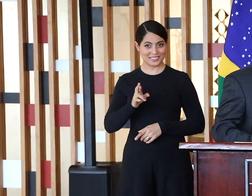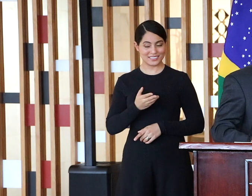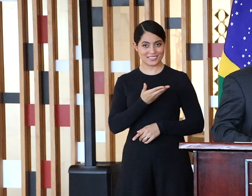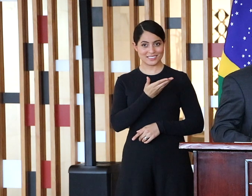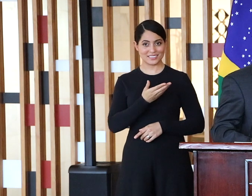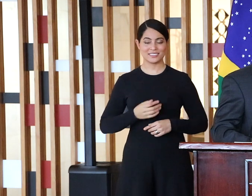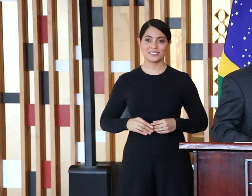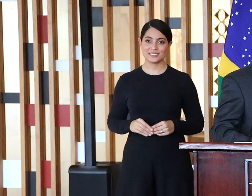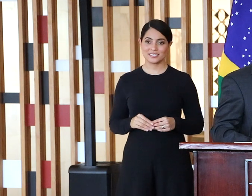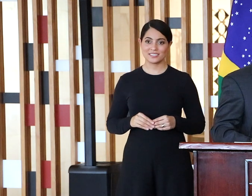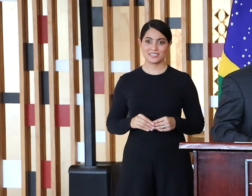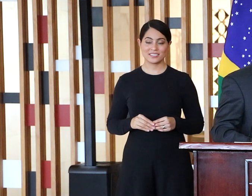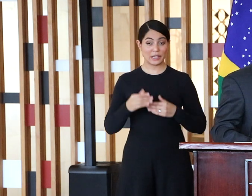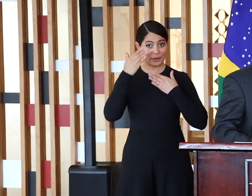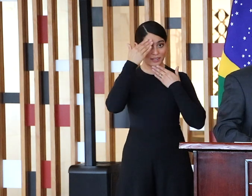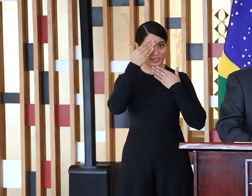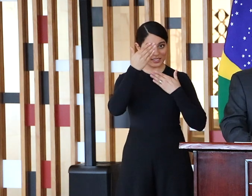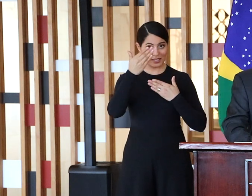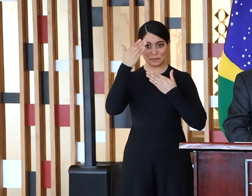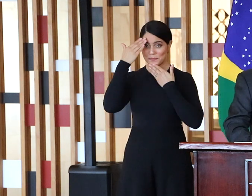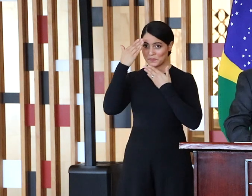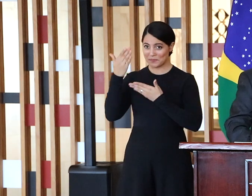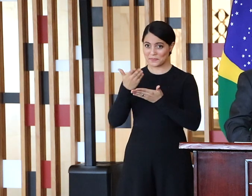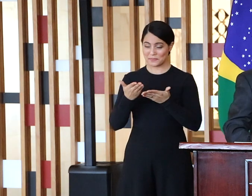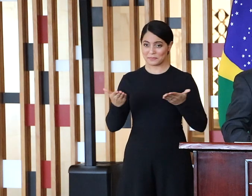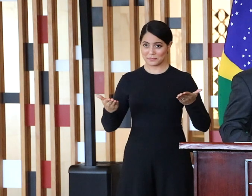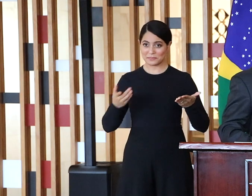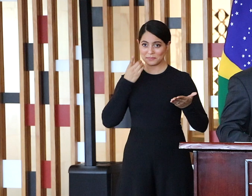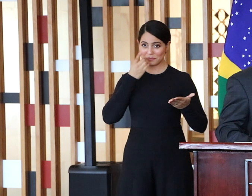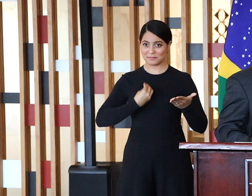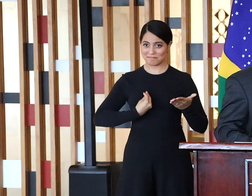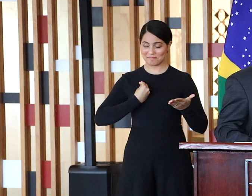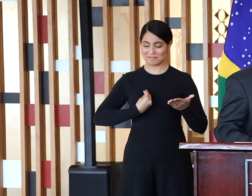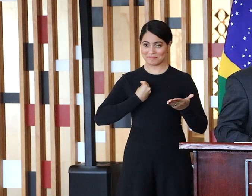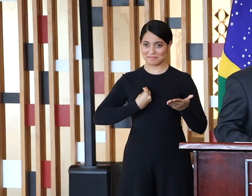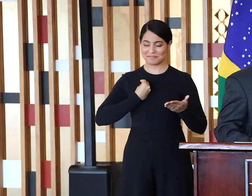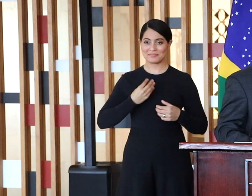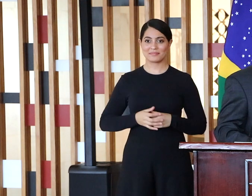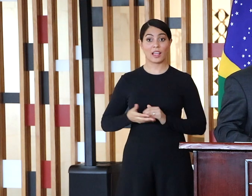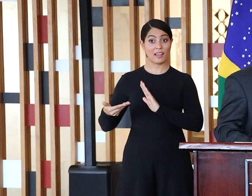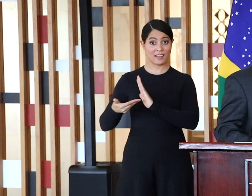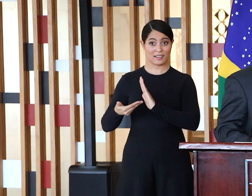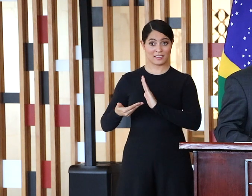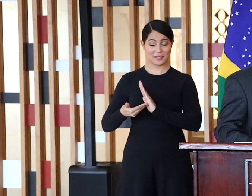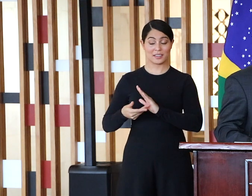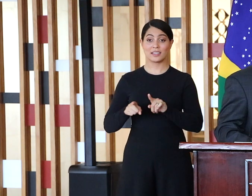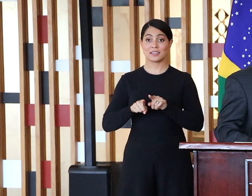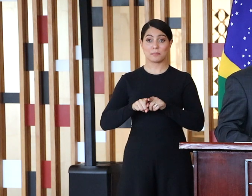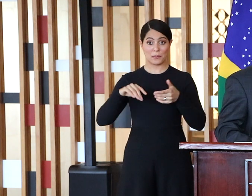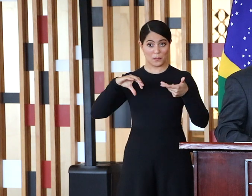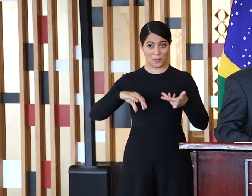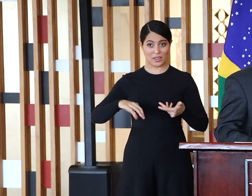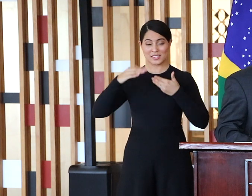Eu gostaria de agradecer aos deputados, a Câmara dos Deputados e ao Congresso Nacional